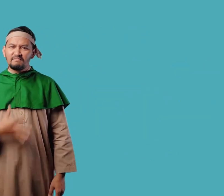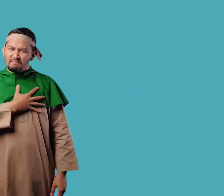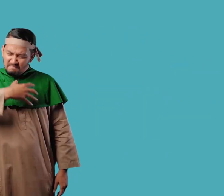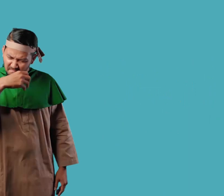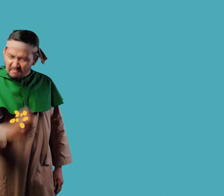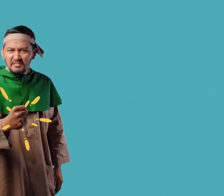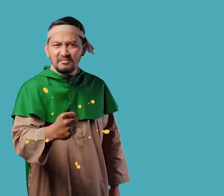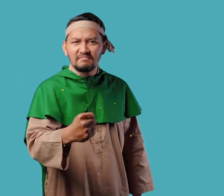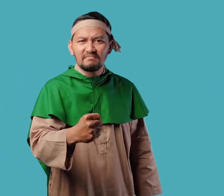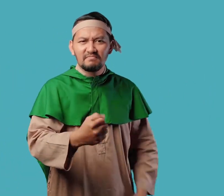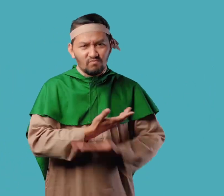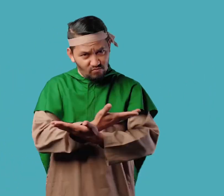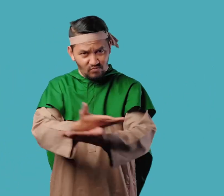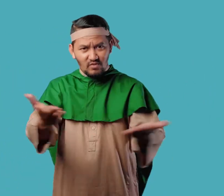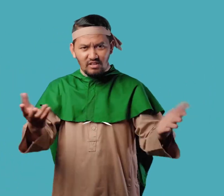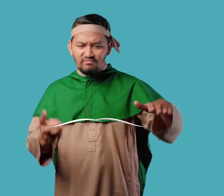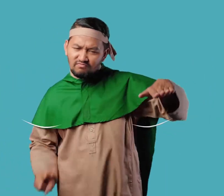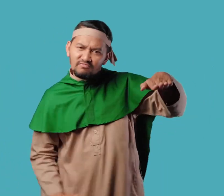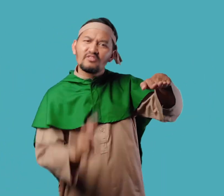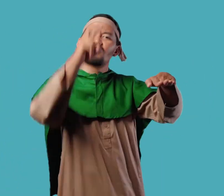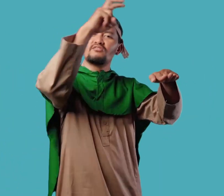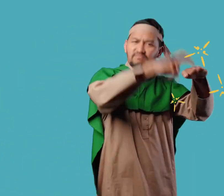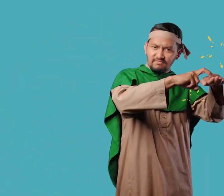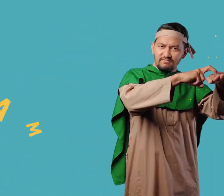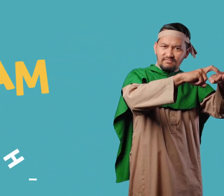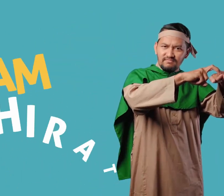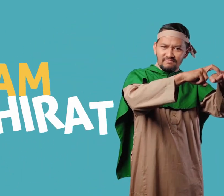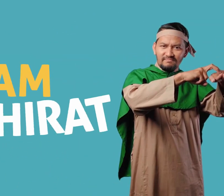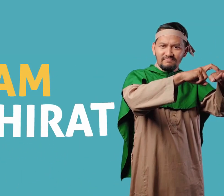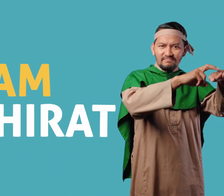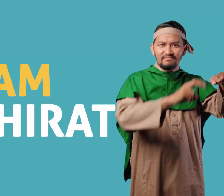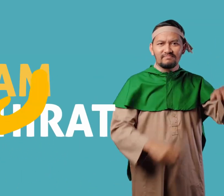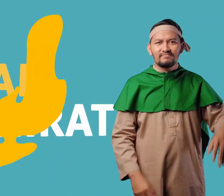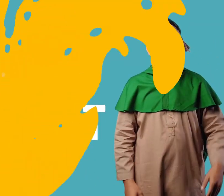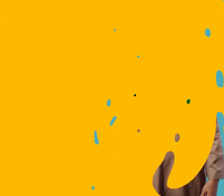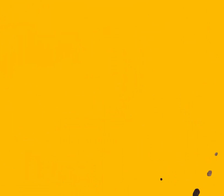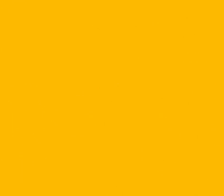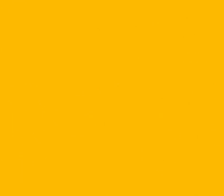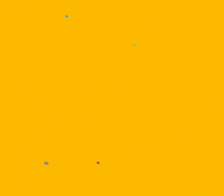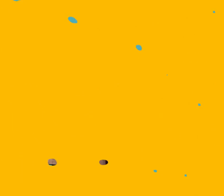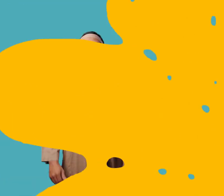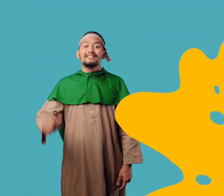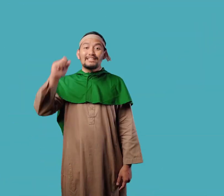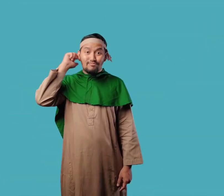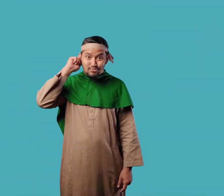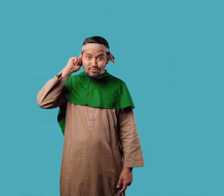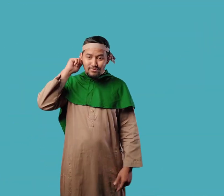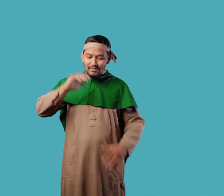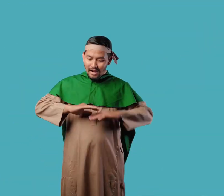kembali mengimani adanya kehidupan setelah mati di alam akhirat Seorang ibu